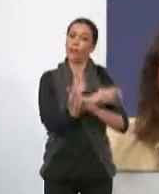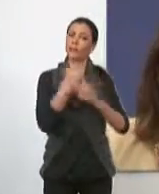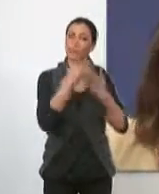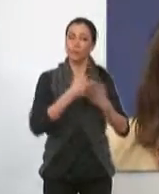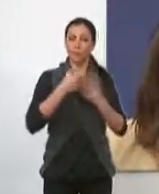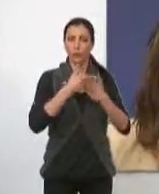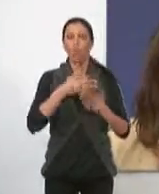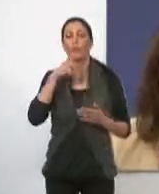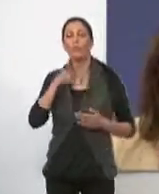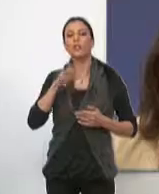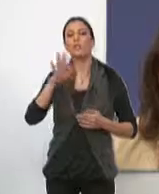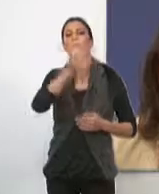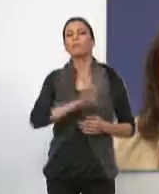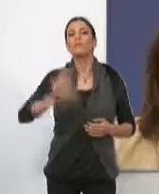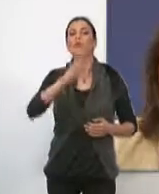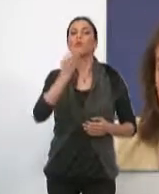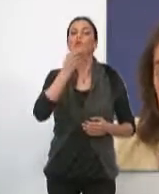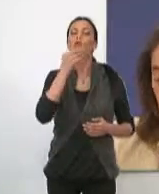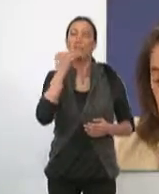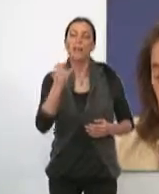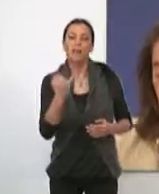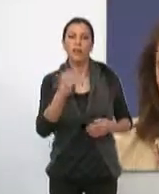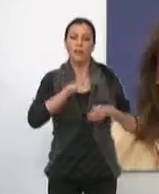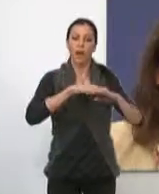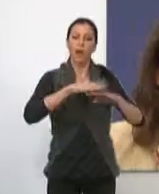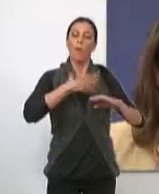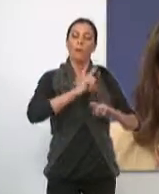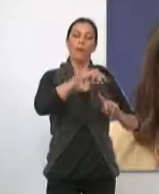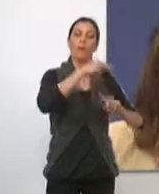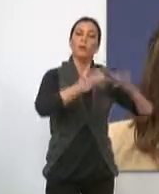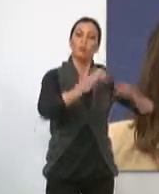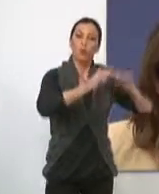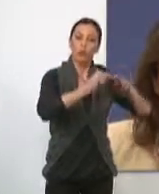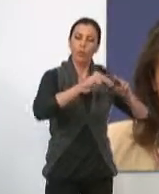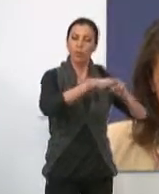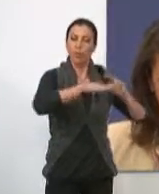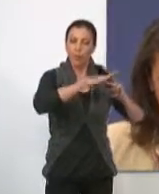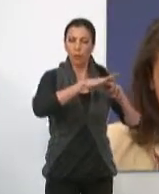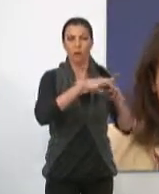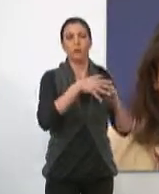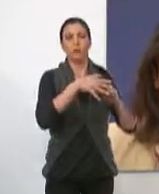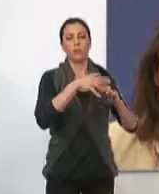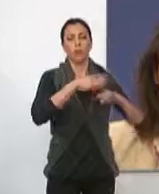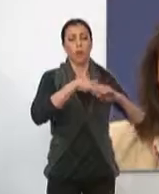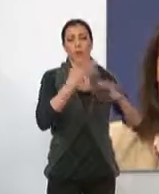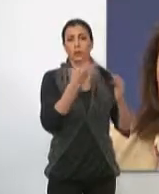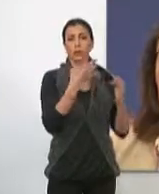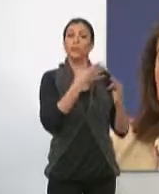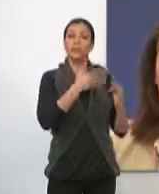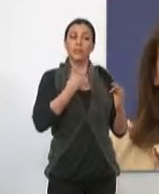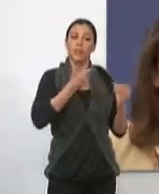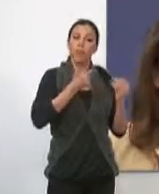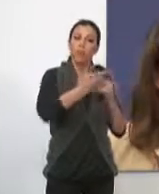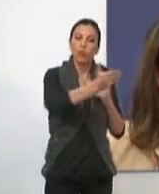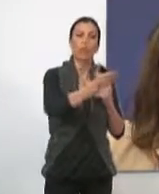Motril elabora un mapa de consumo energético de las construcciones del término municipal, con